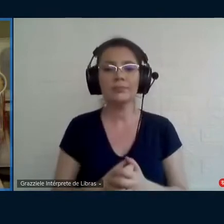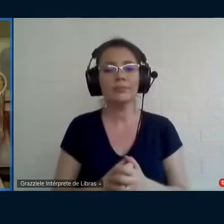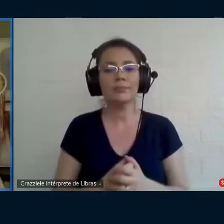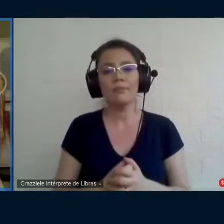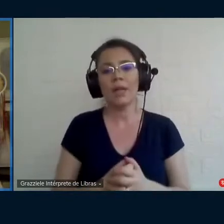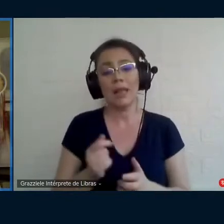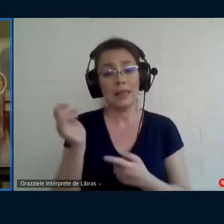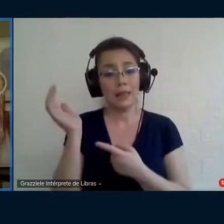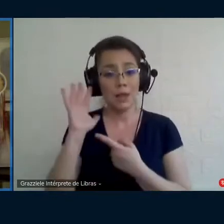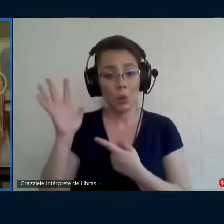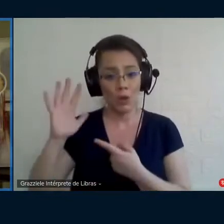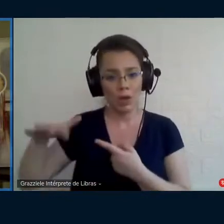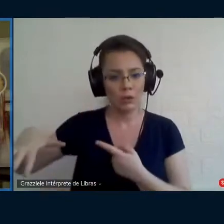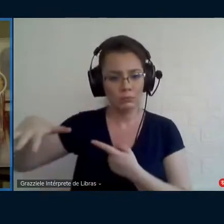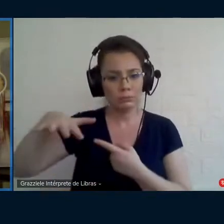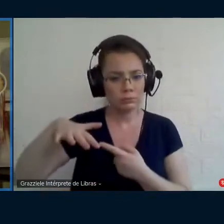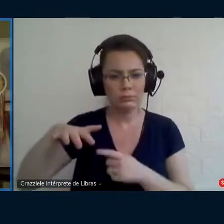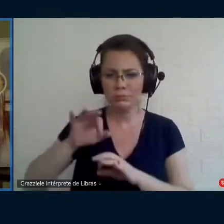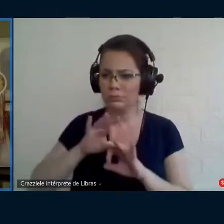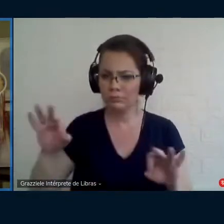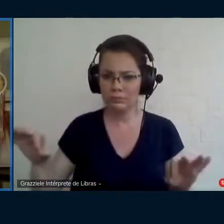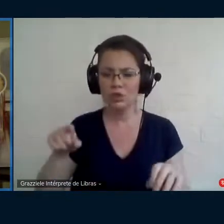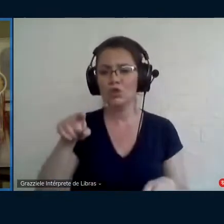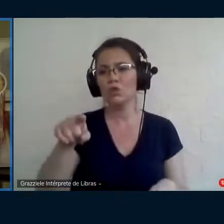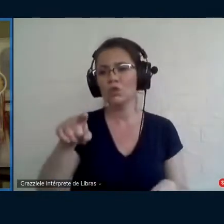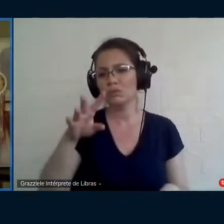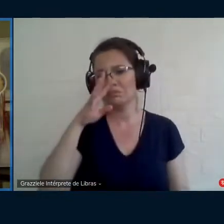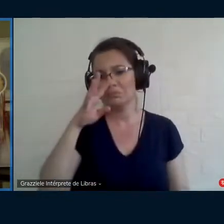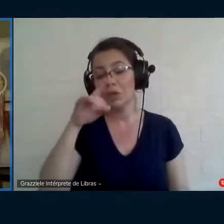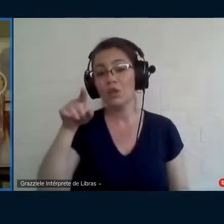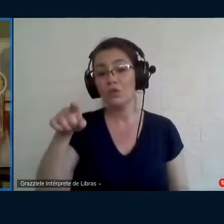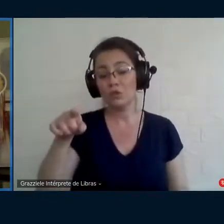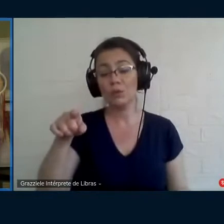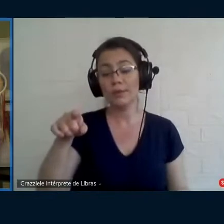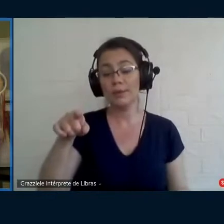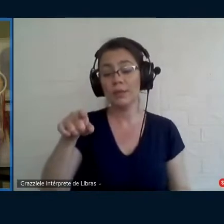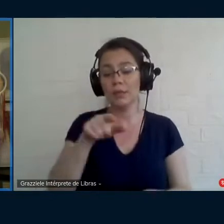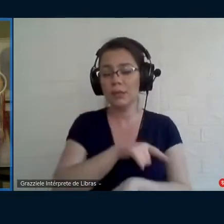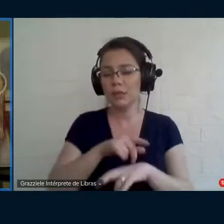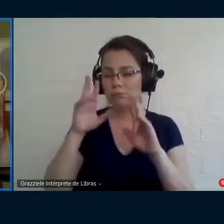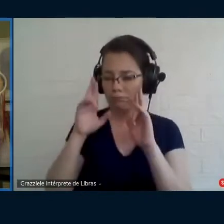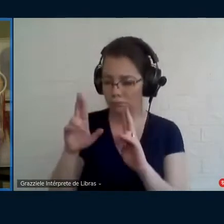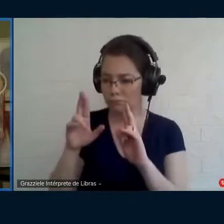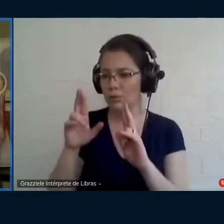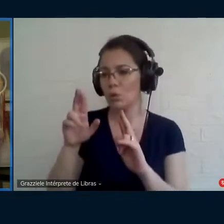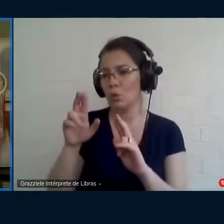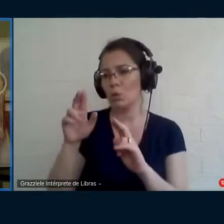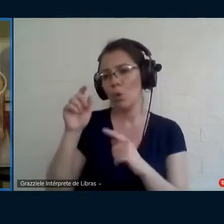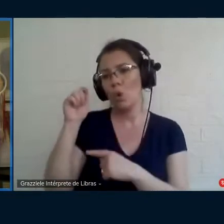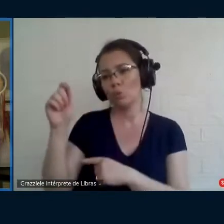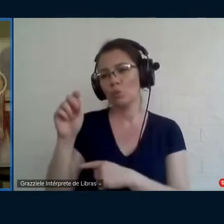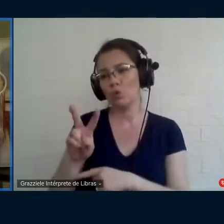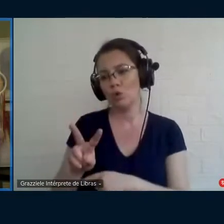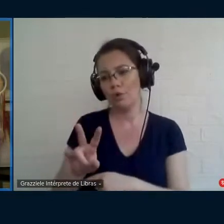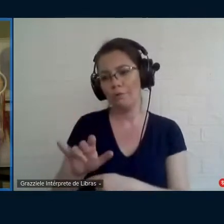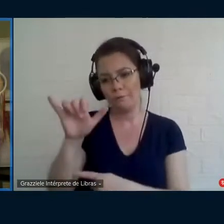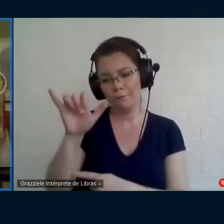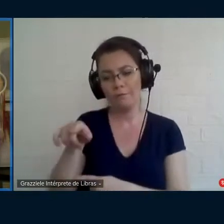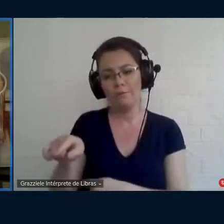teoricamente está muito bom, você é muito respeitosa com o autor, com o bigode, você é de uma